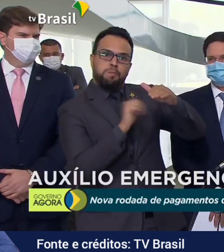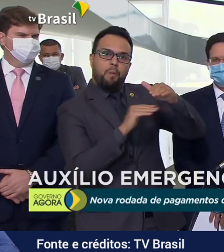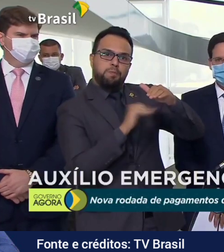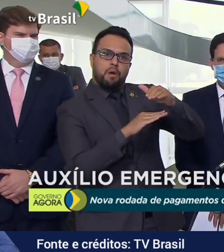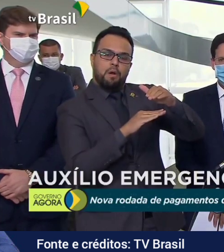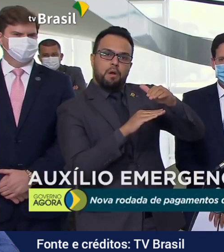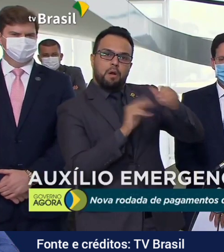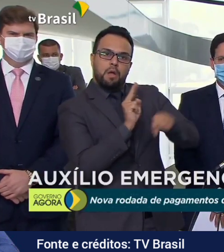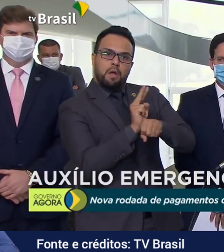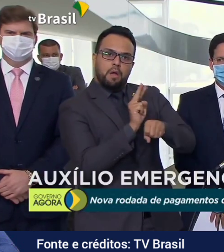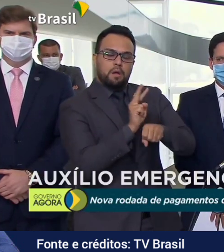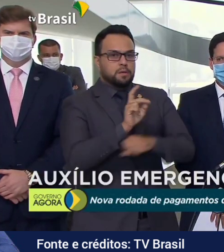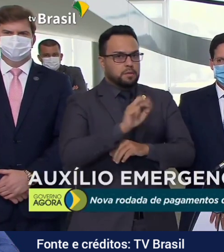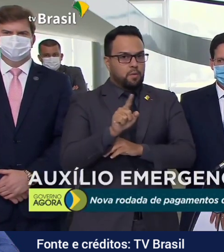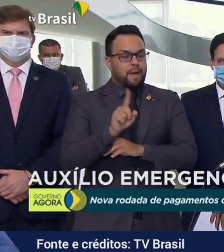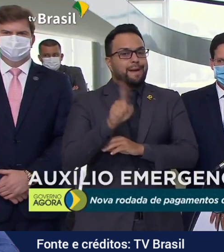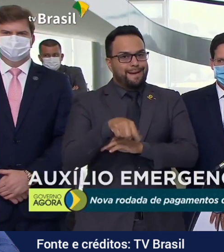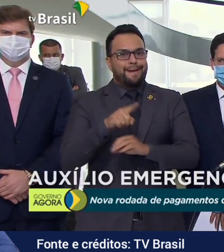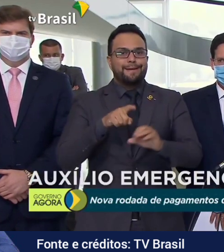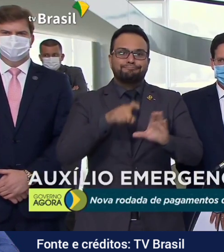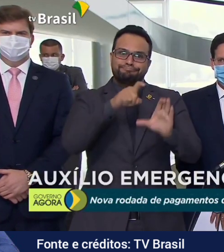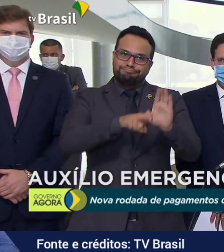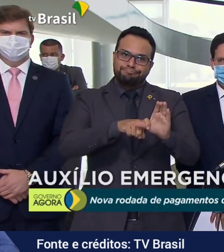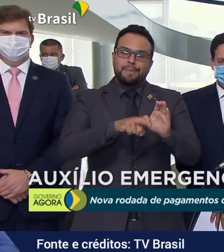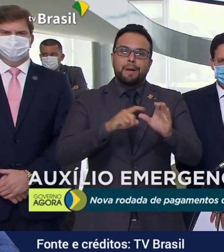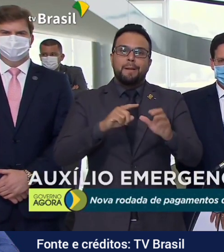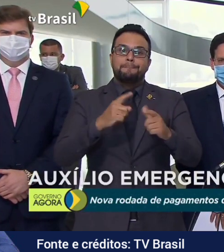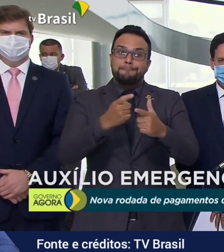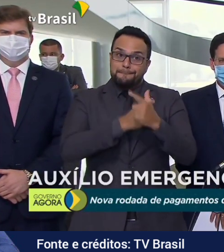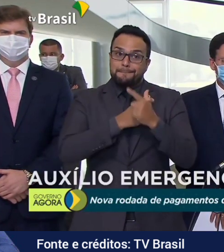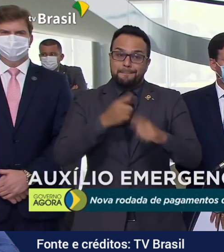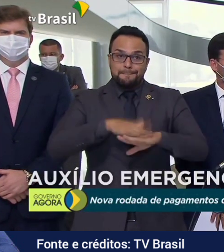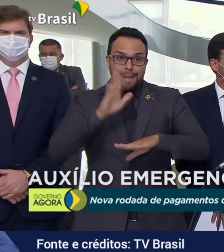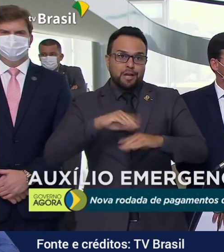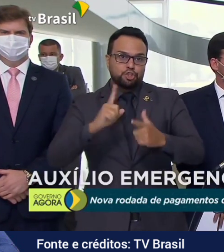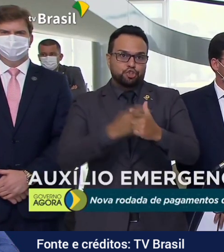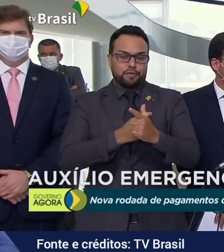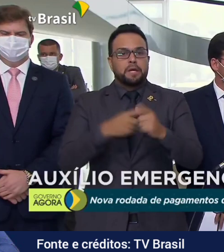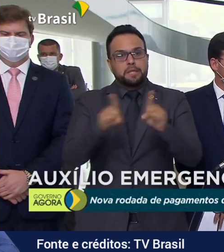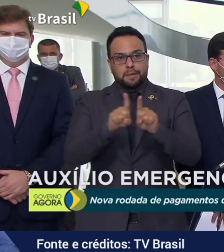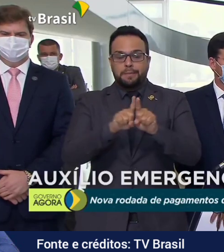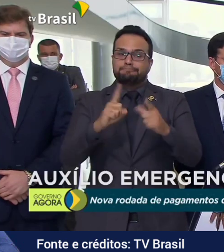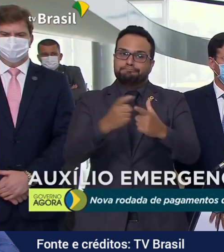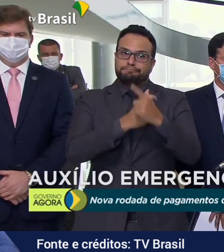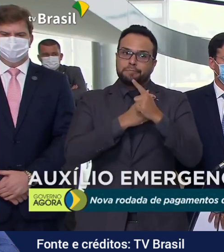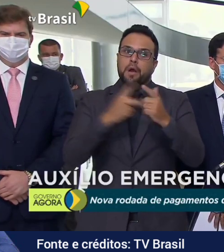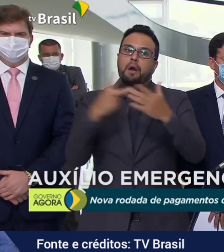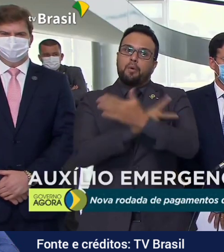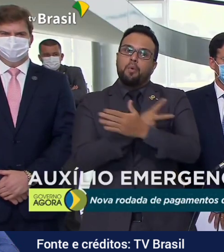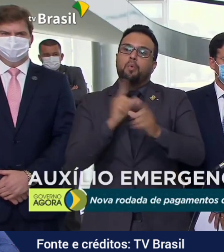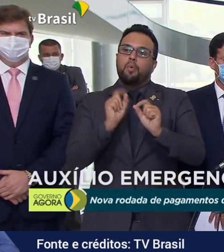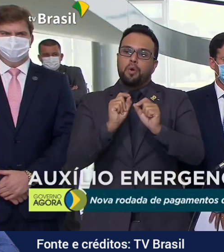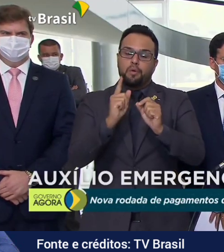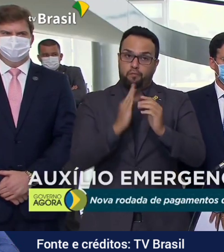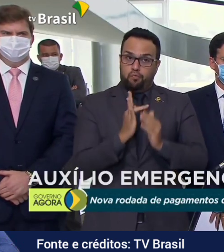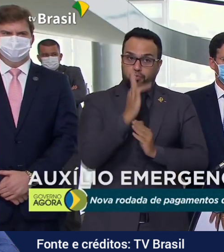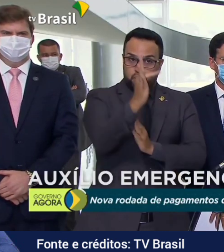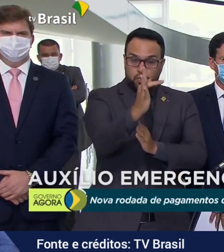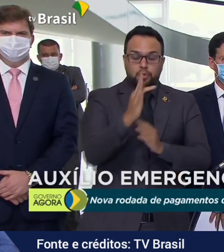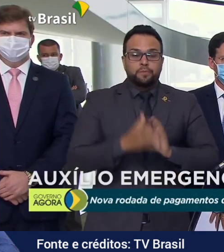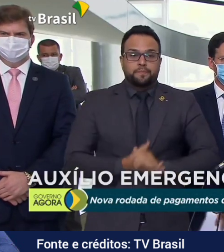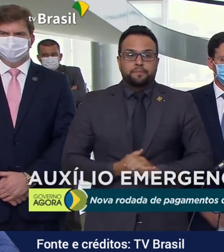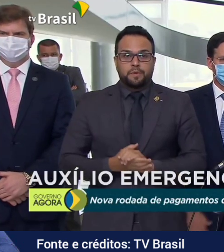todos nós, é uma conta que fica para nós e talvez para gerações futuras também. Estamos